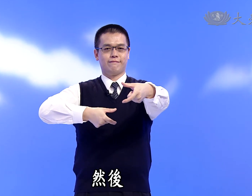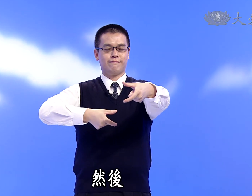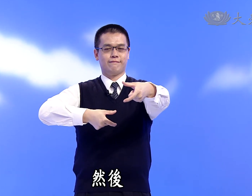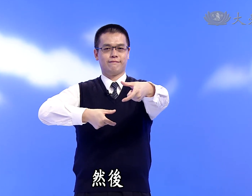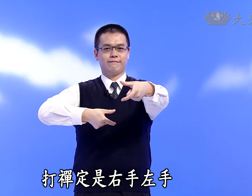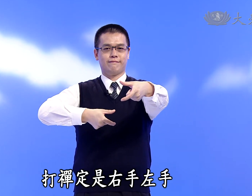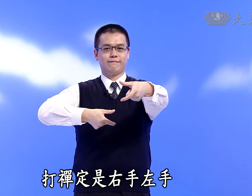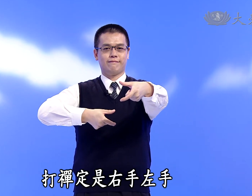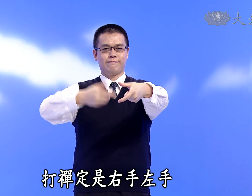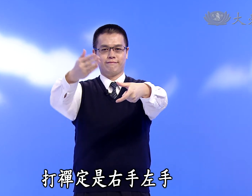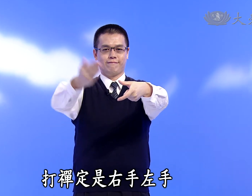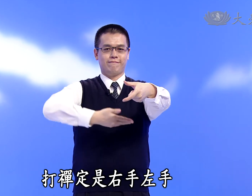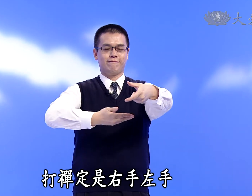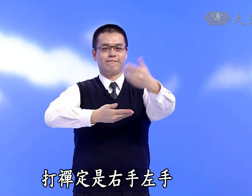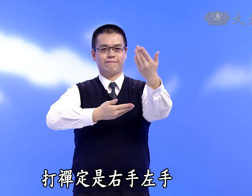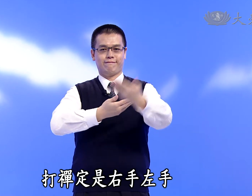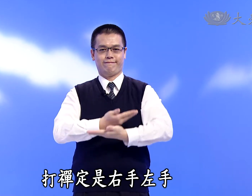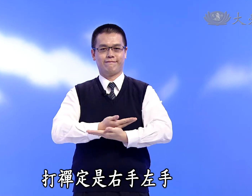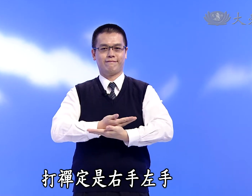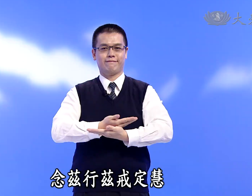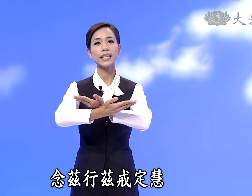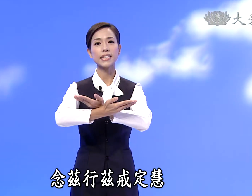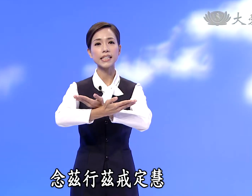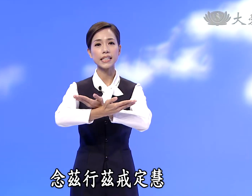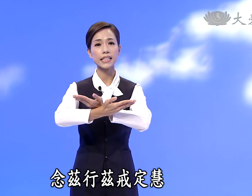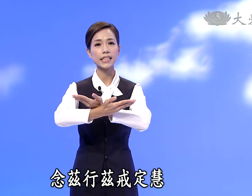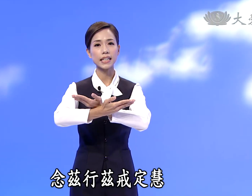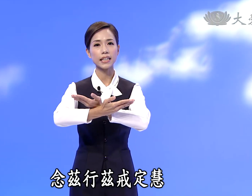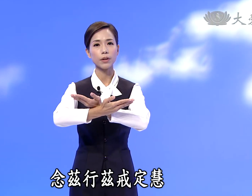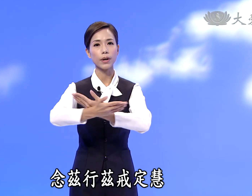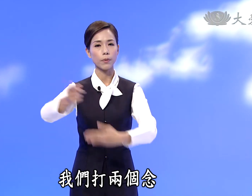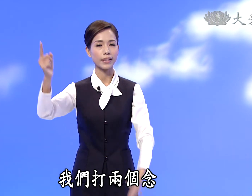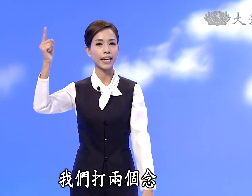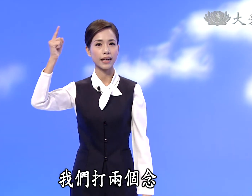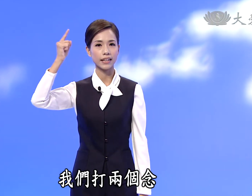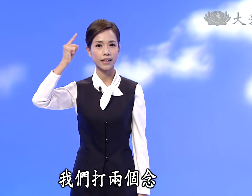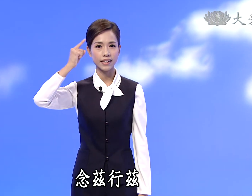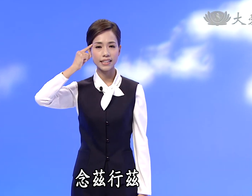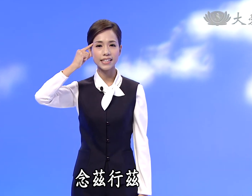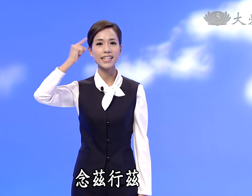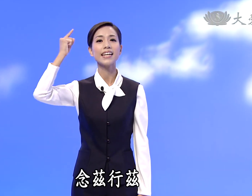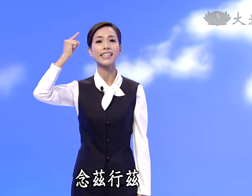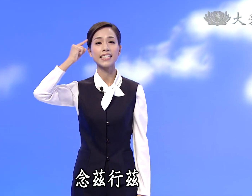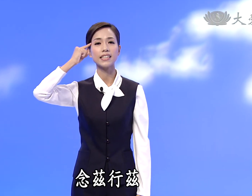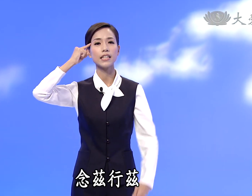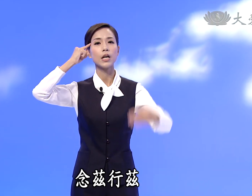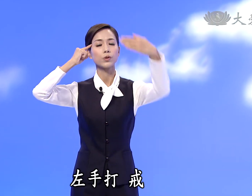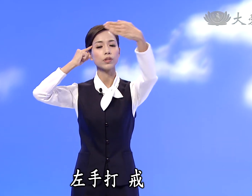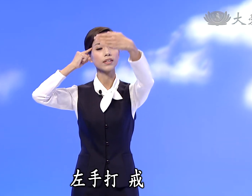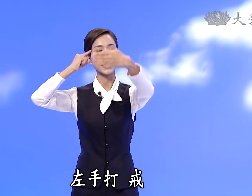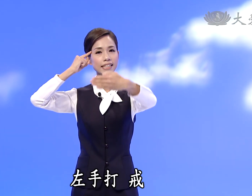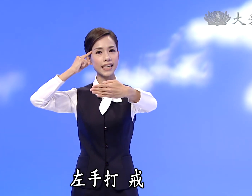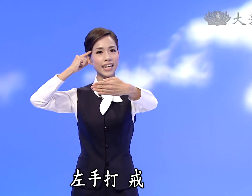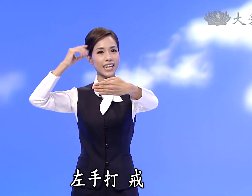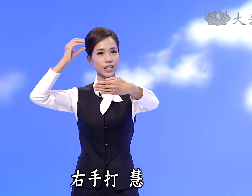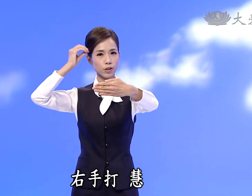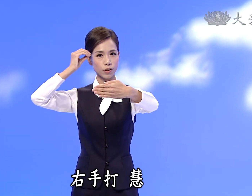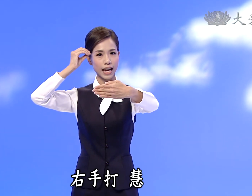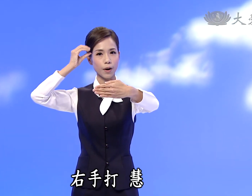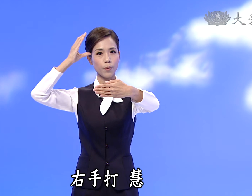打禅定是右手 左手念姿行姿戒定会我们打两个念念姿 行姿左手打戒 右手打会